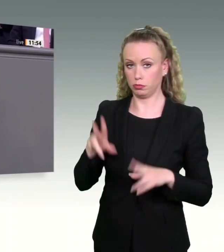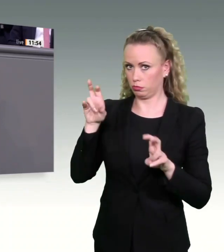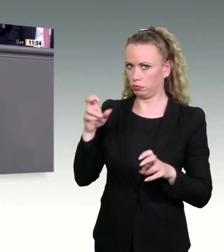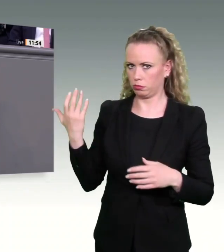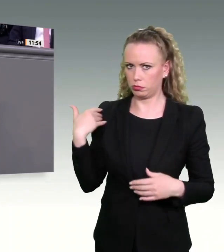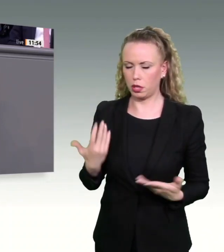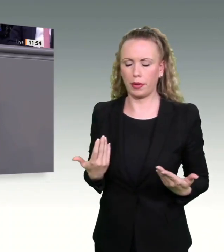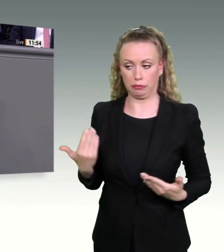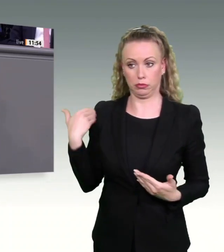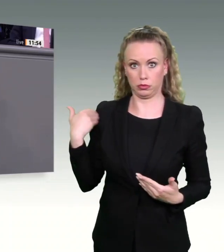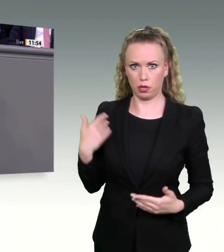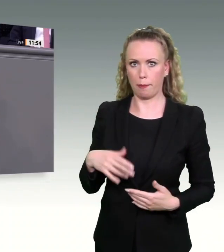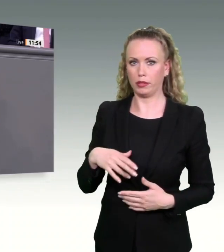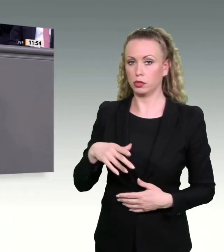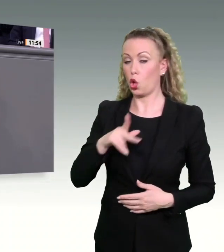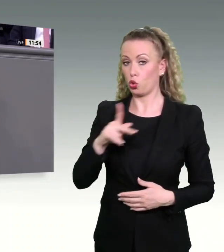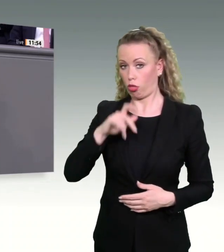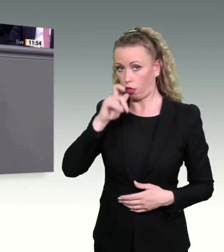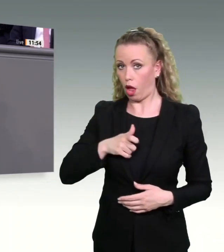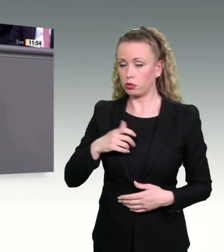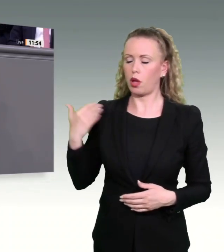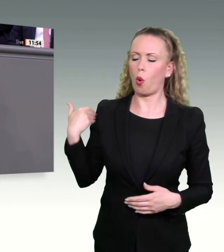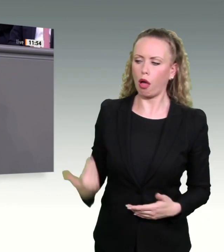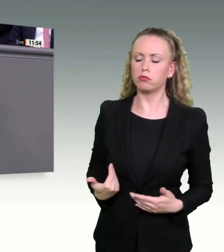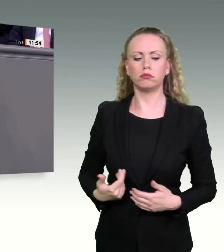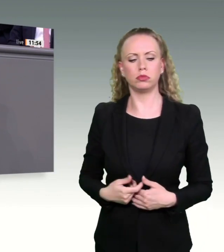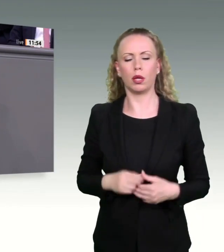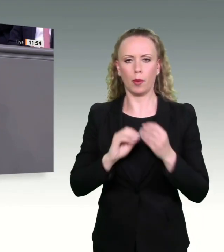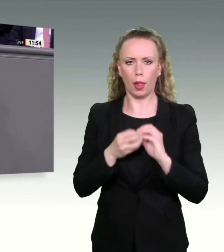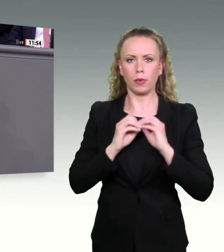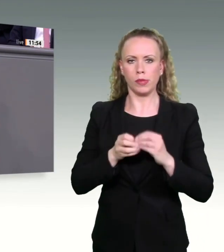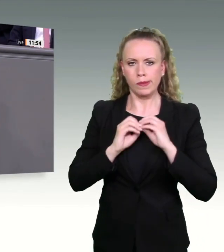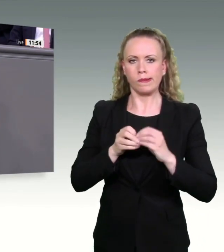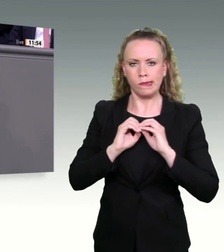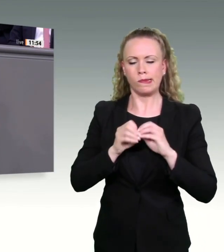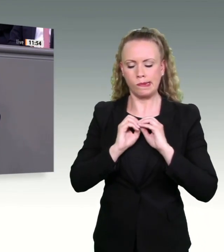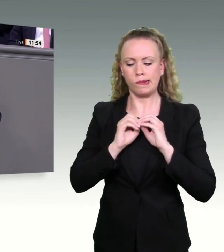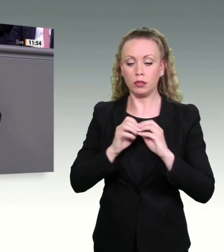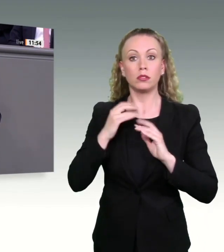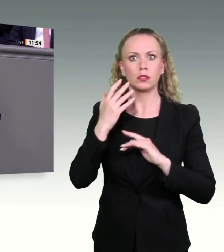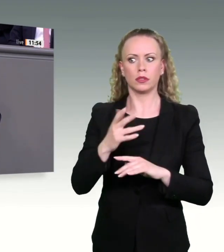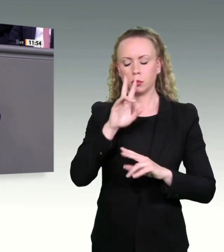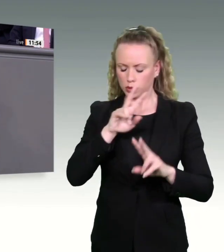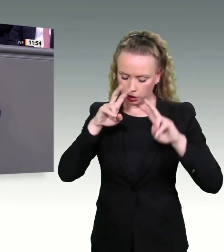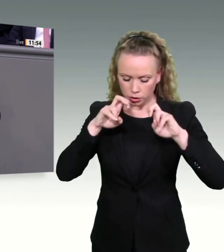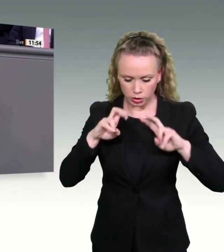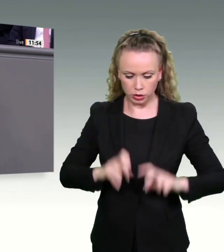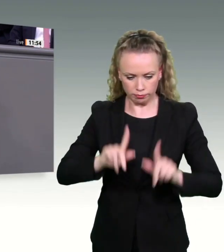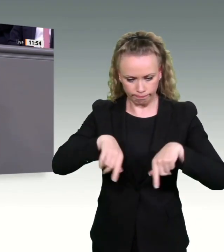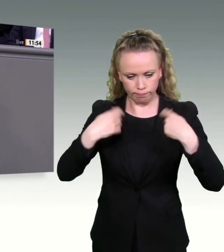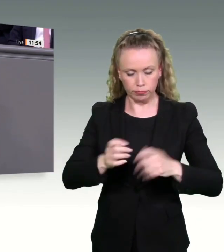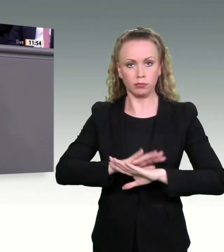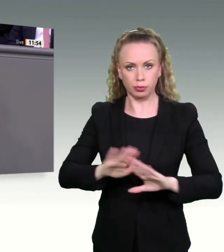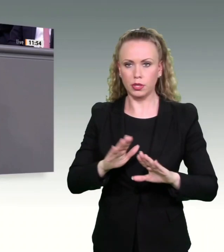herumschlagen musste und deshalb seine Meinung änderte, um sie dann erfolgreich anzugehen und zu lösen. Sie aber jagen gemeinsam mit den grünen